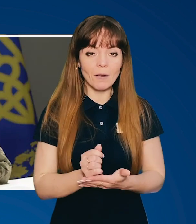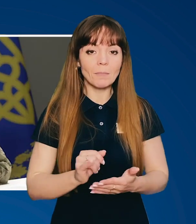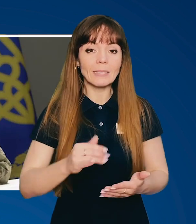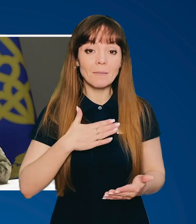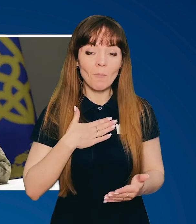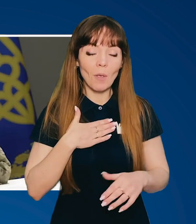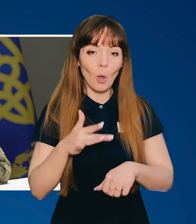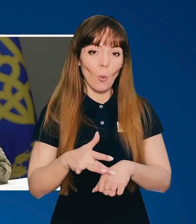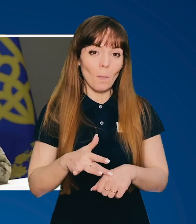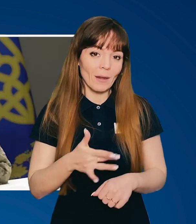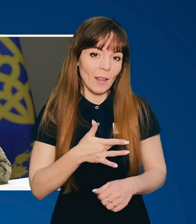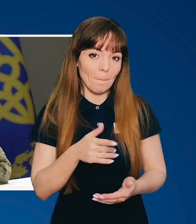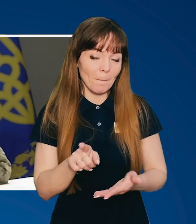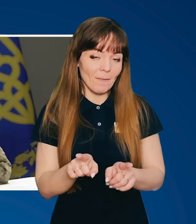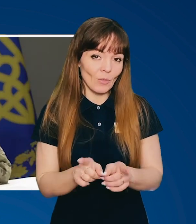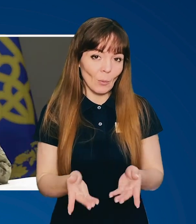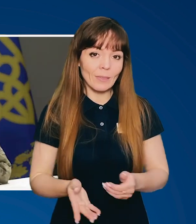це мій кумир, напевно, так.